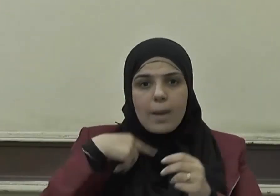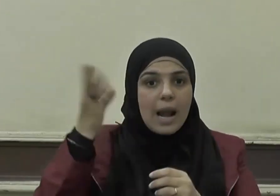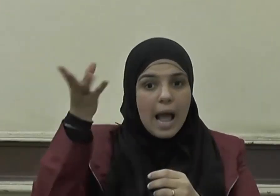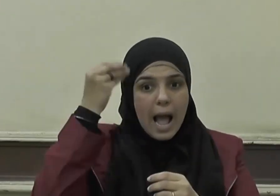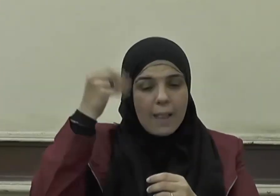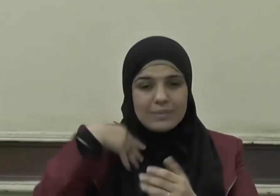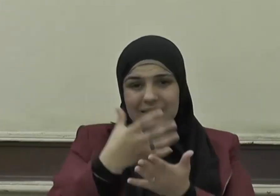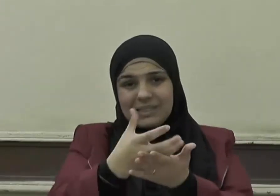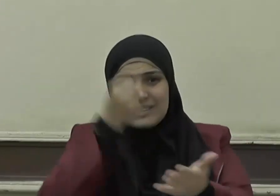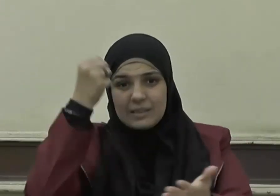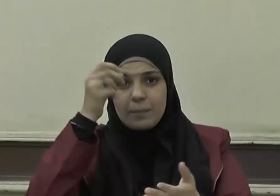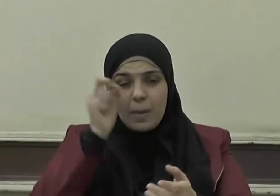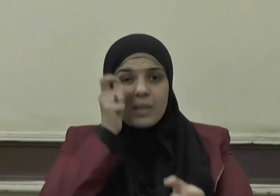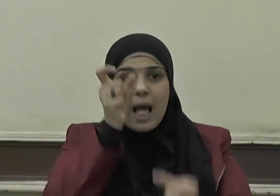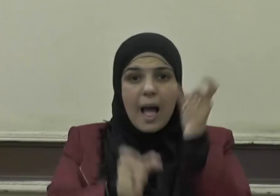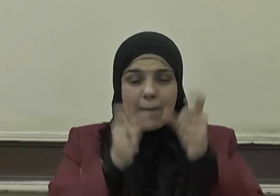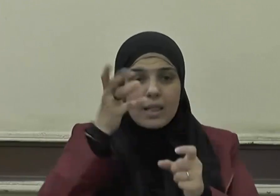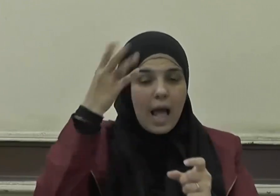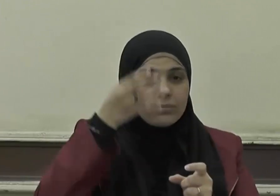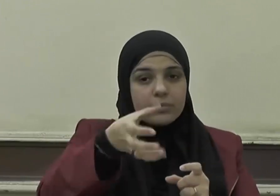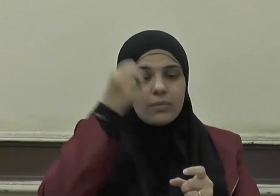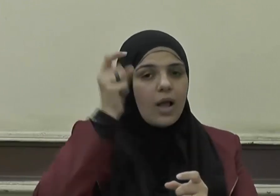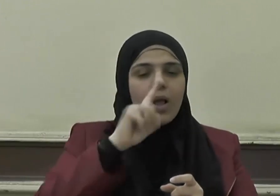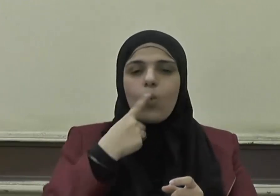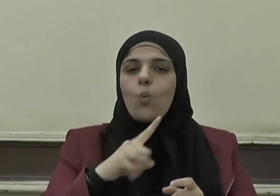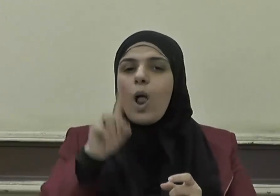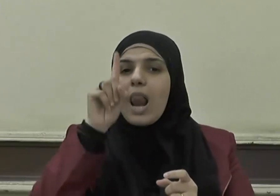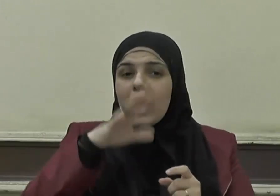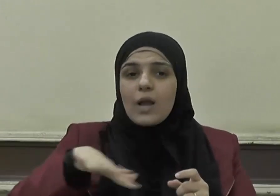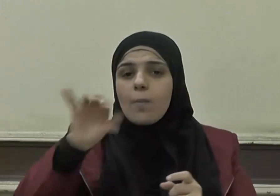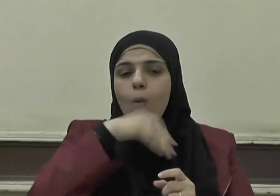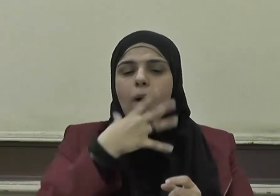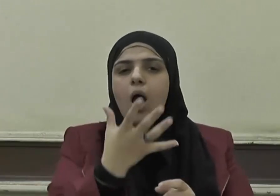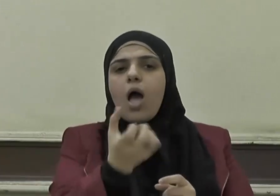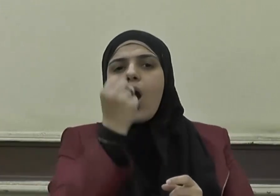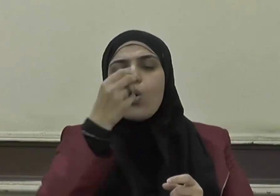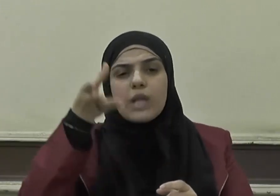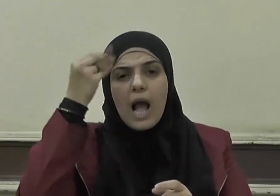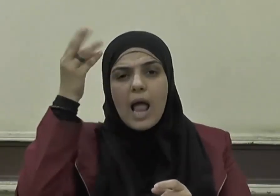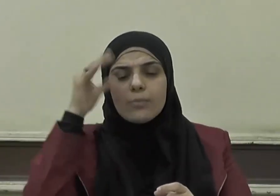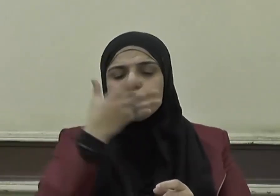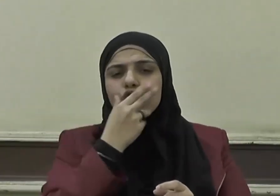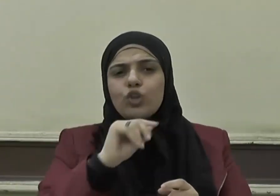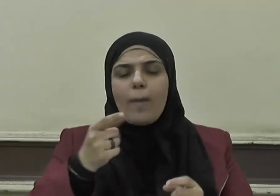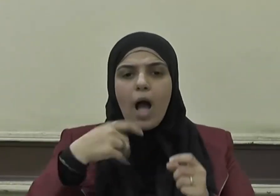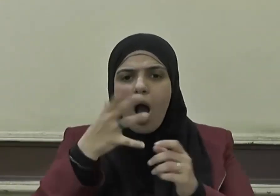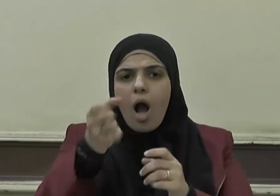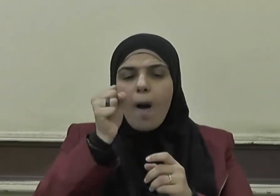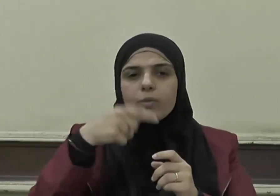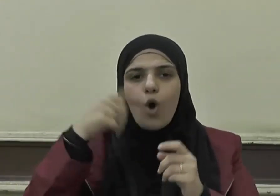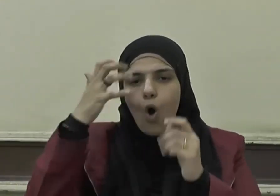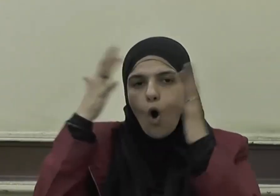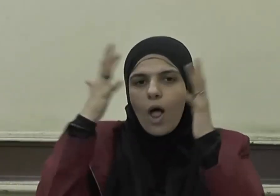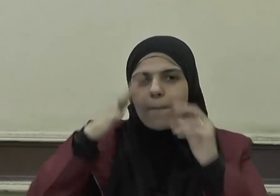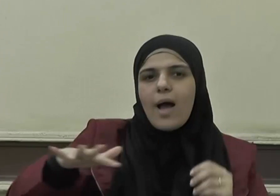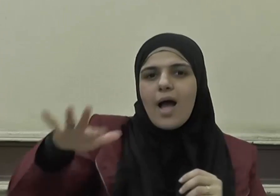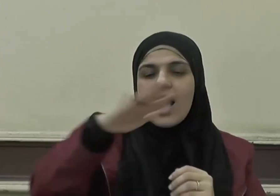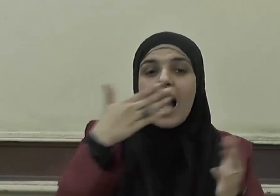ينتزعه من العباد ولكن يقبض العلم بقبض العلماء حتى إذا